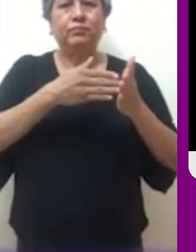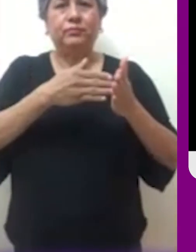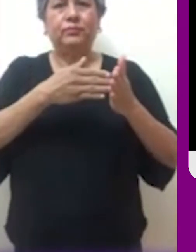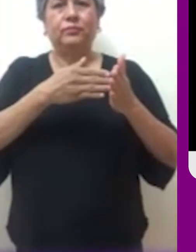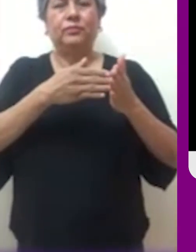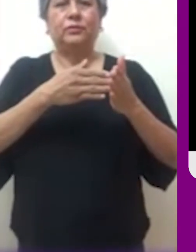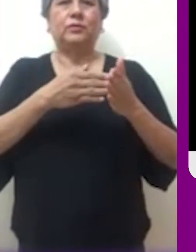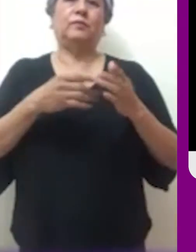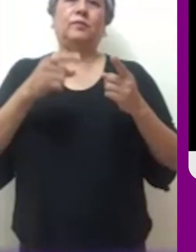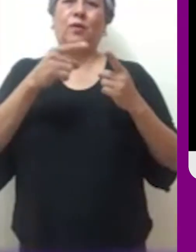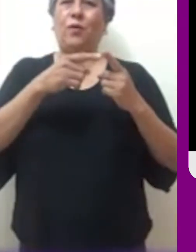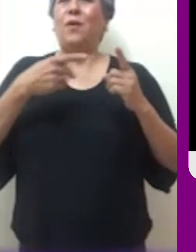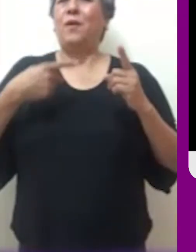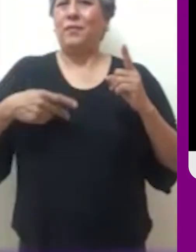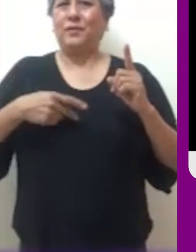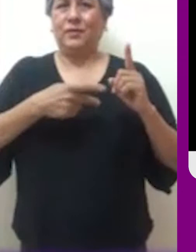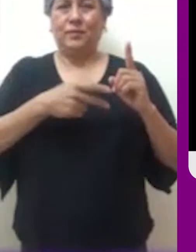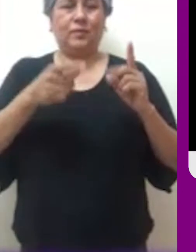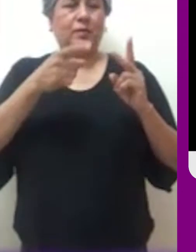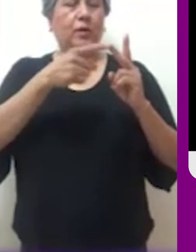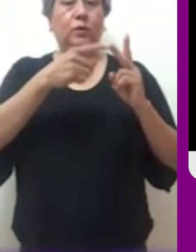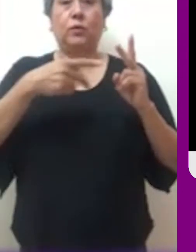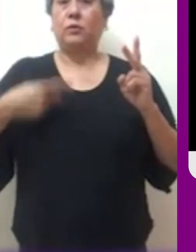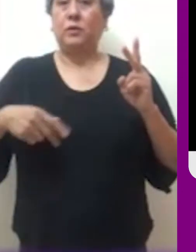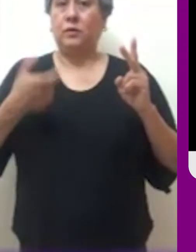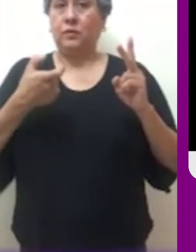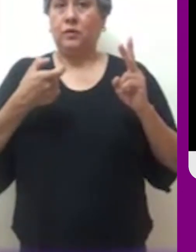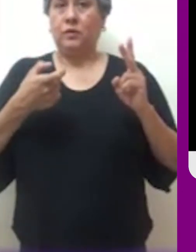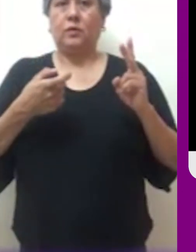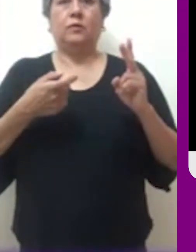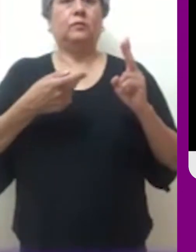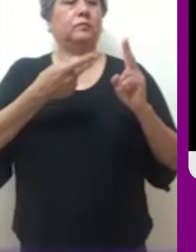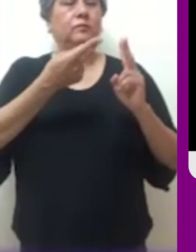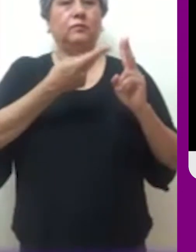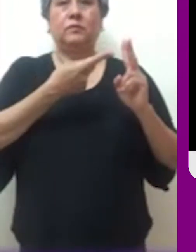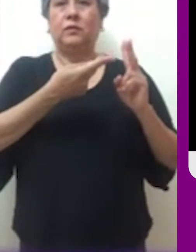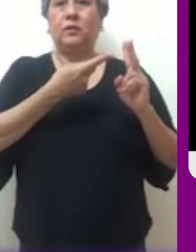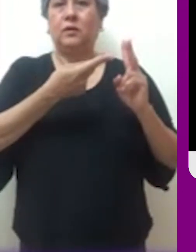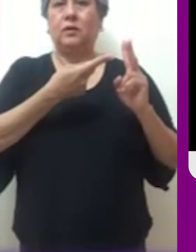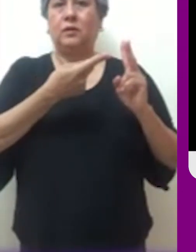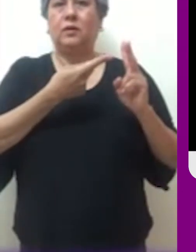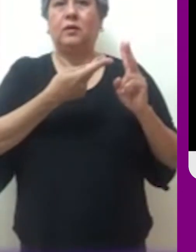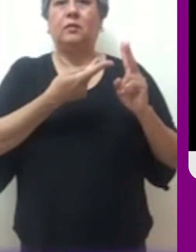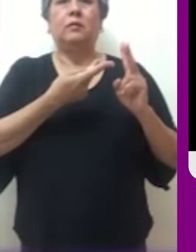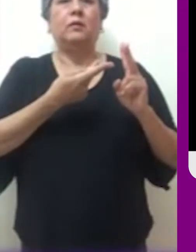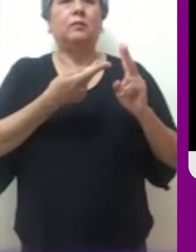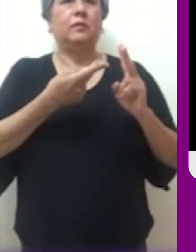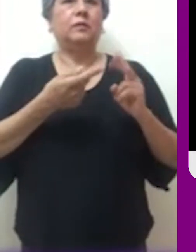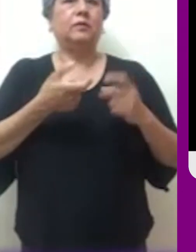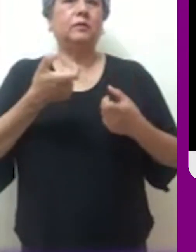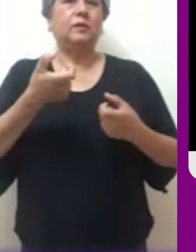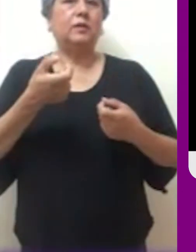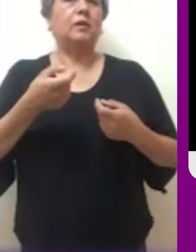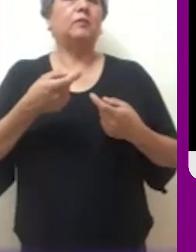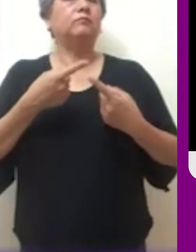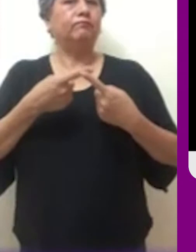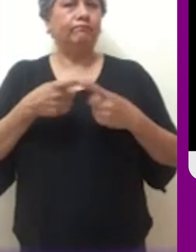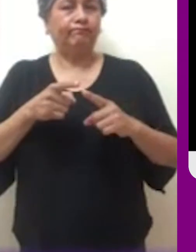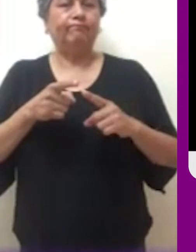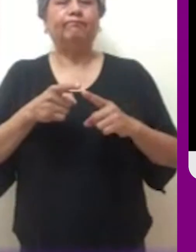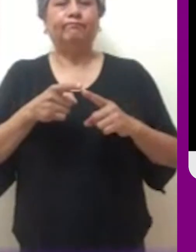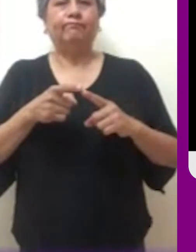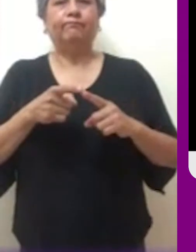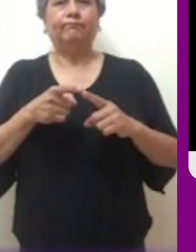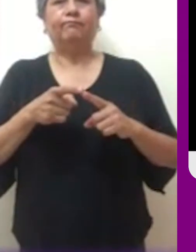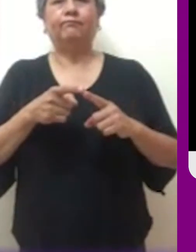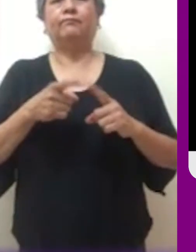Vivimos en medio de contrastes brutales donde millones de personas no alcanzan a obtener ni siquiera un dólar para pasar al día,